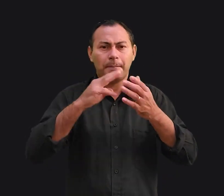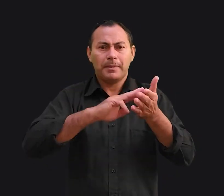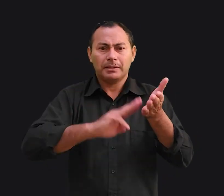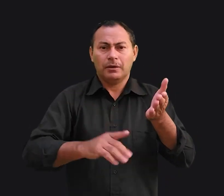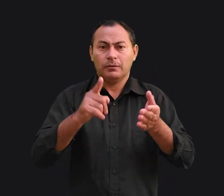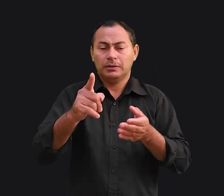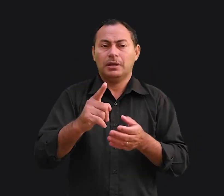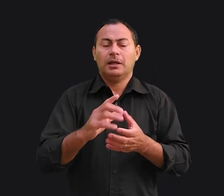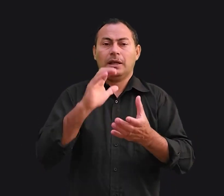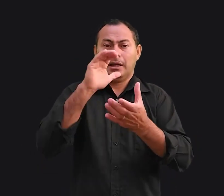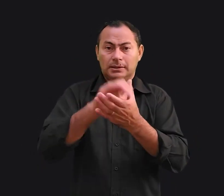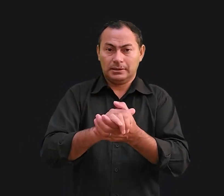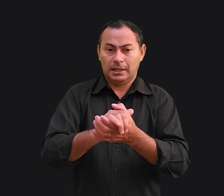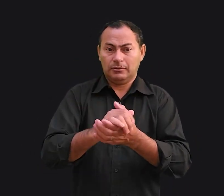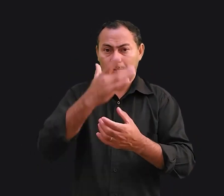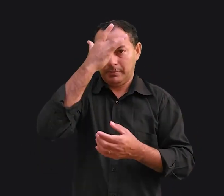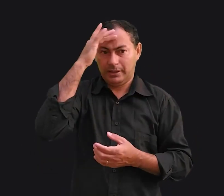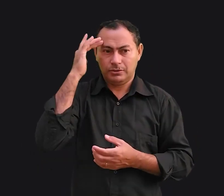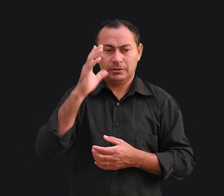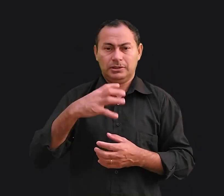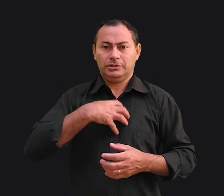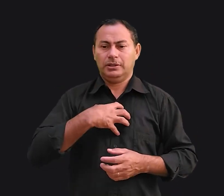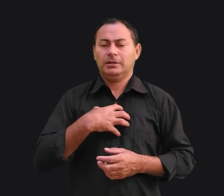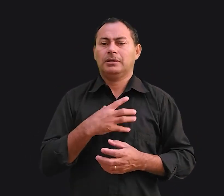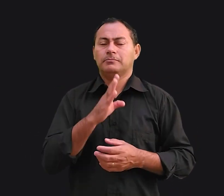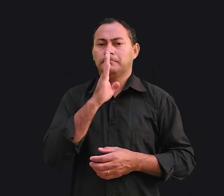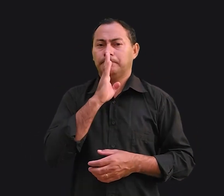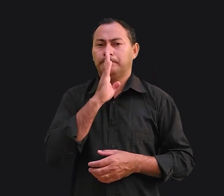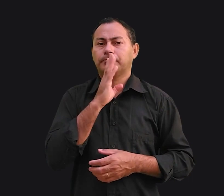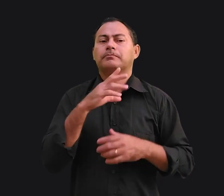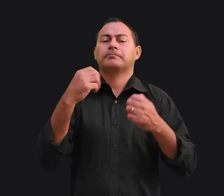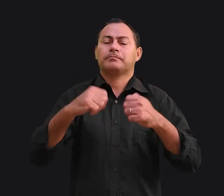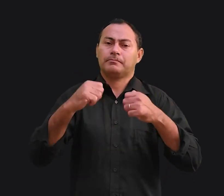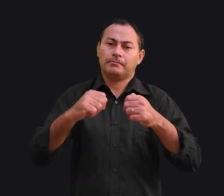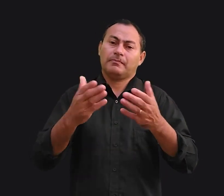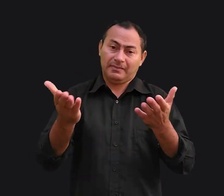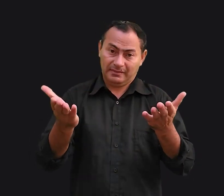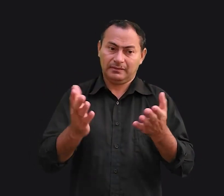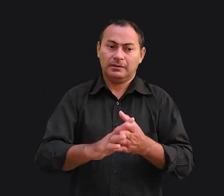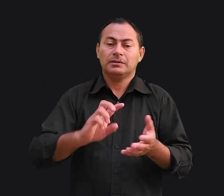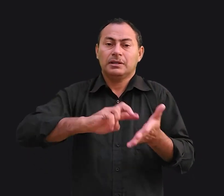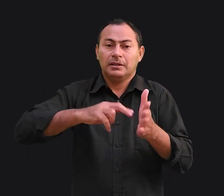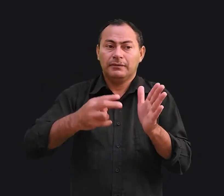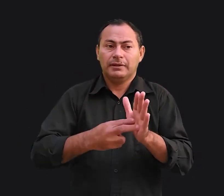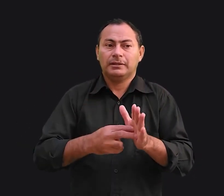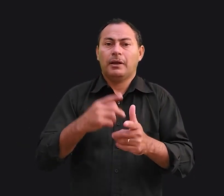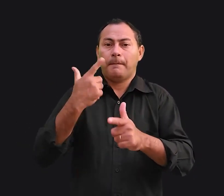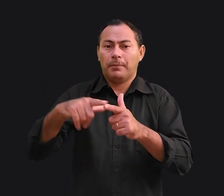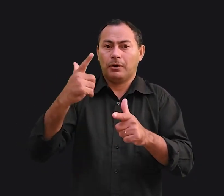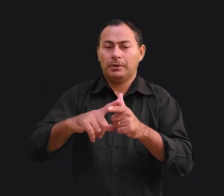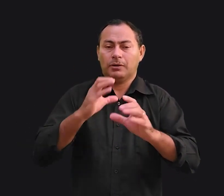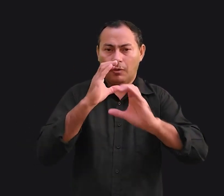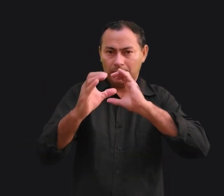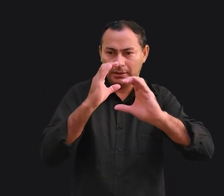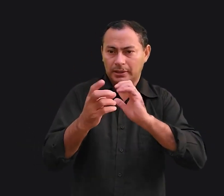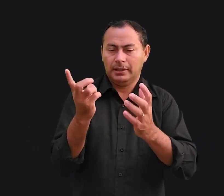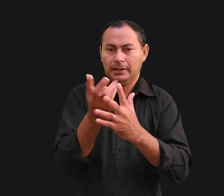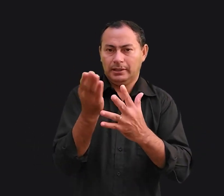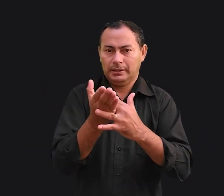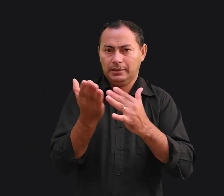Se você é casado com uma pessoa desse tipo quieto, necessariamente. Não quer dizer que haja um problema de comunicação entre vocês.